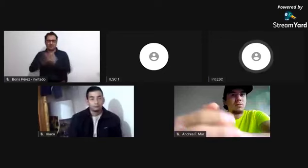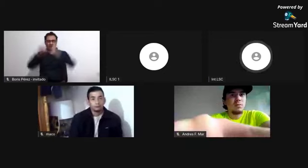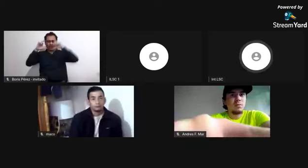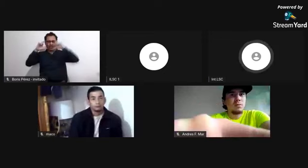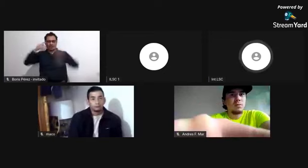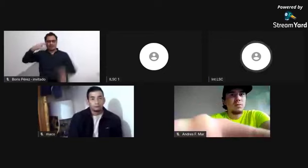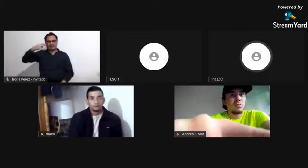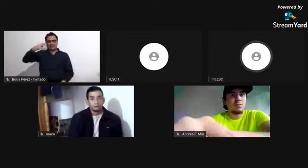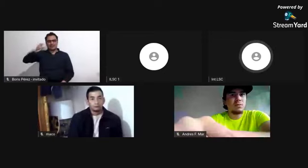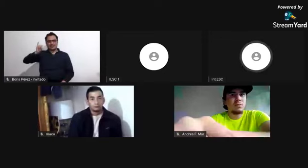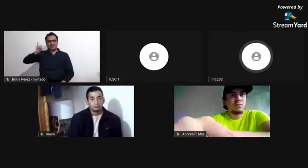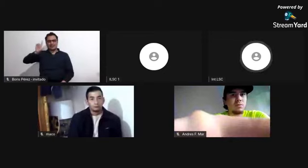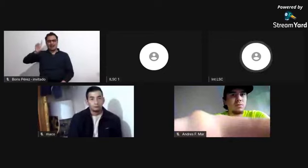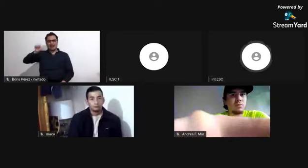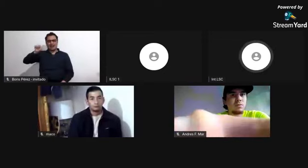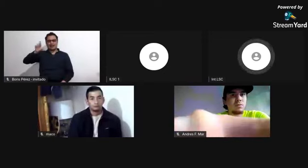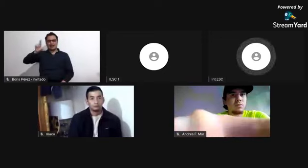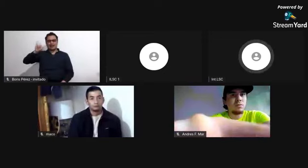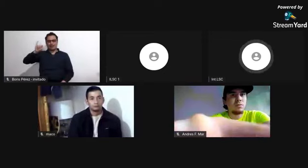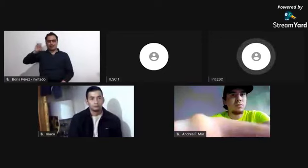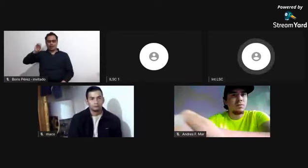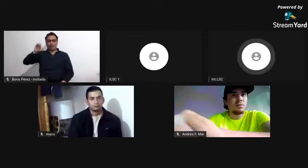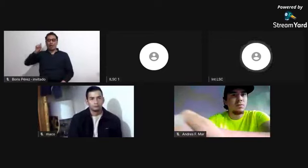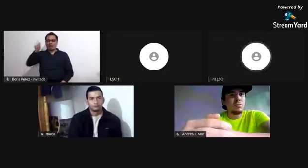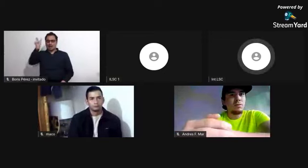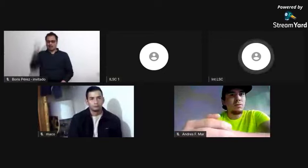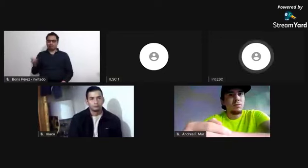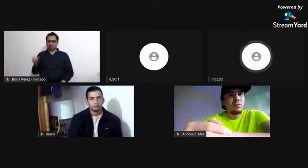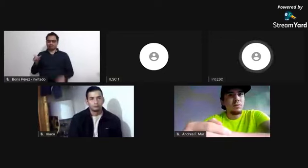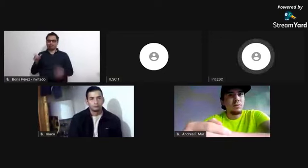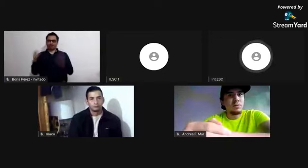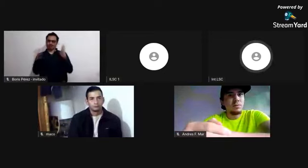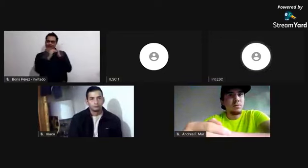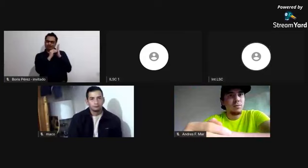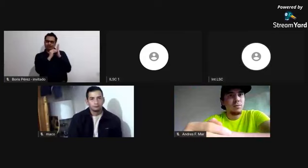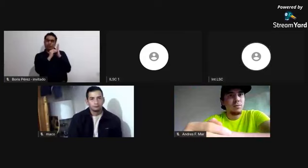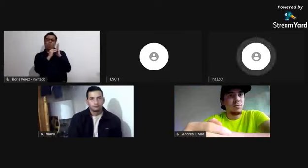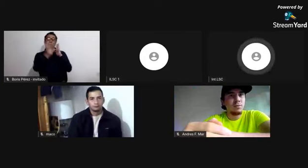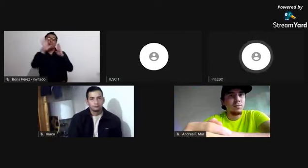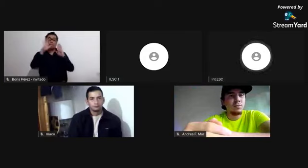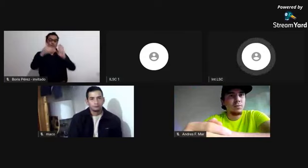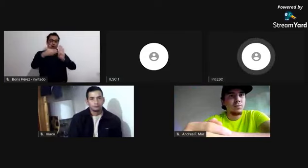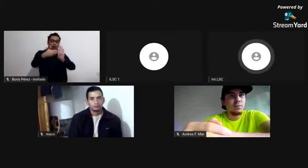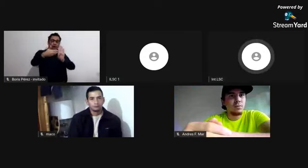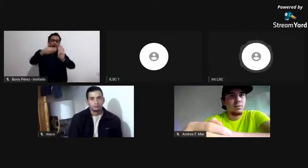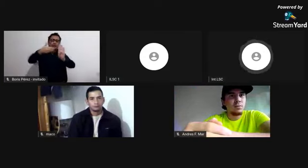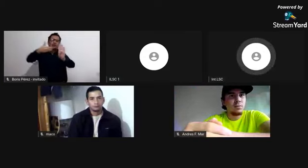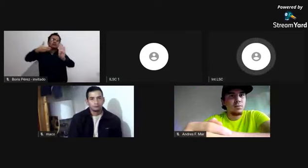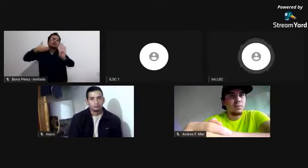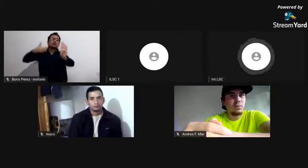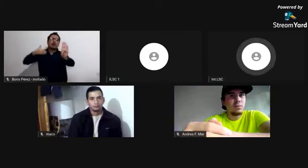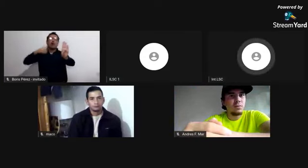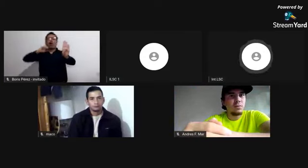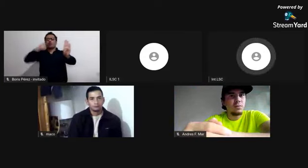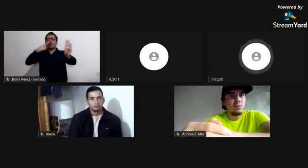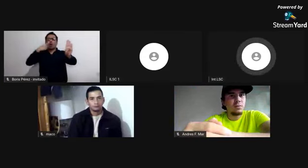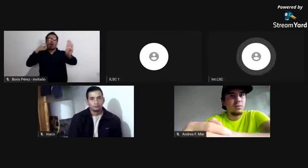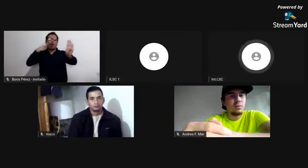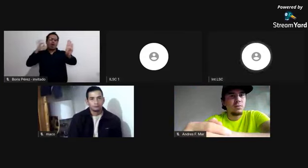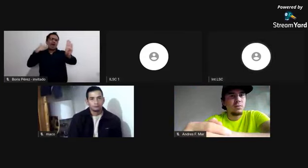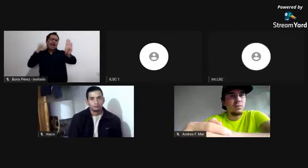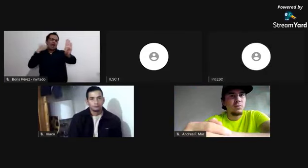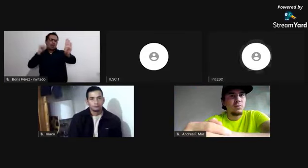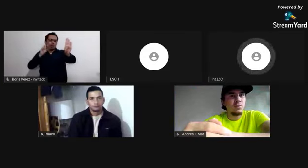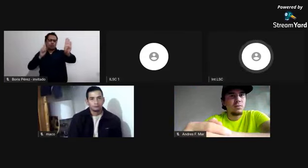que de manera conjunta finalmente llevaron a la abolición de la esclavitud posteriormente ya a través de las